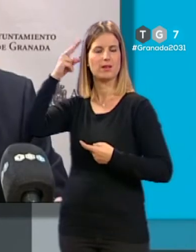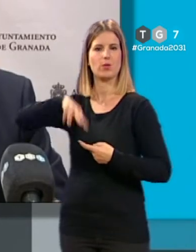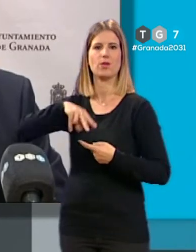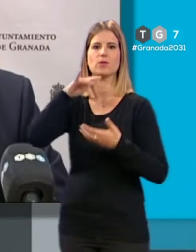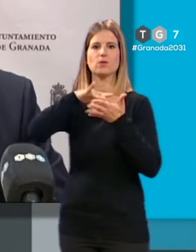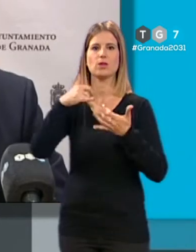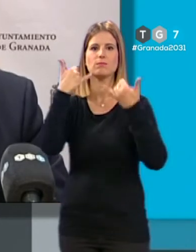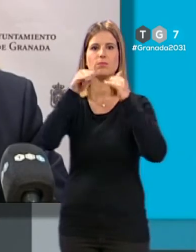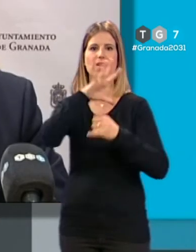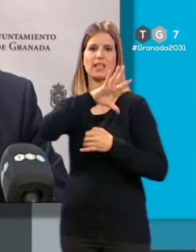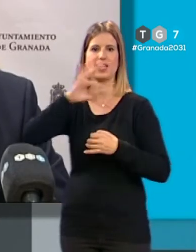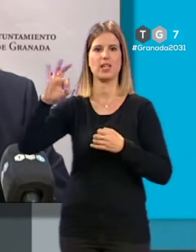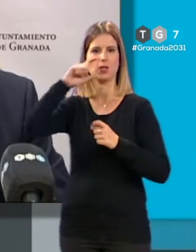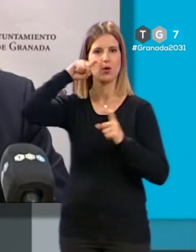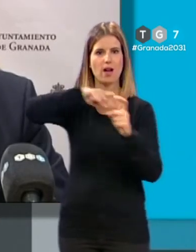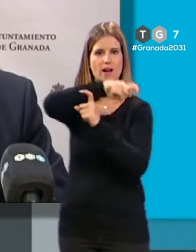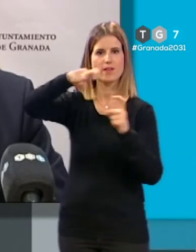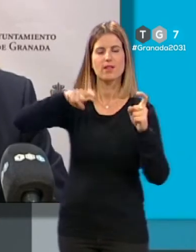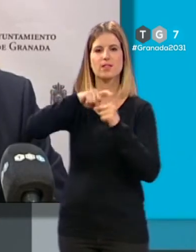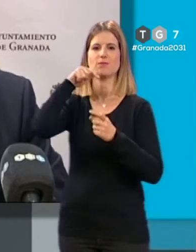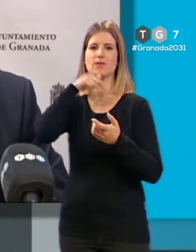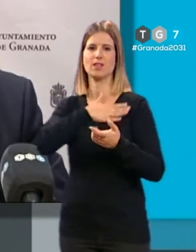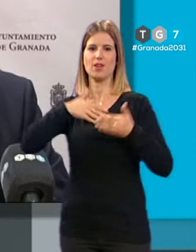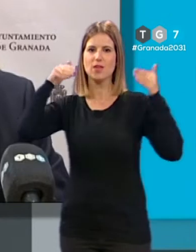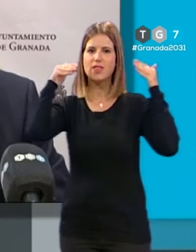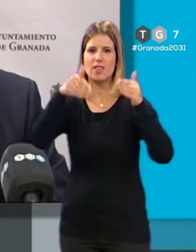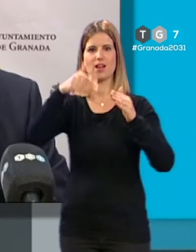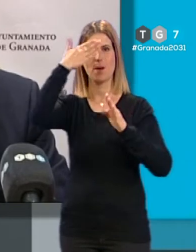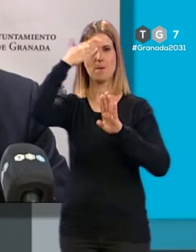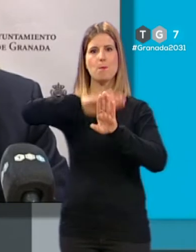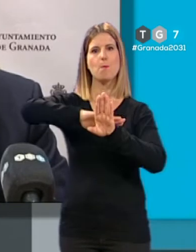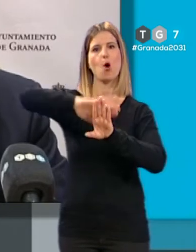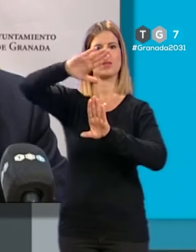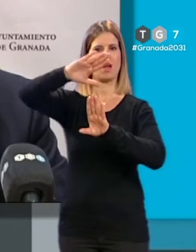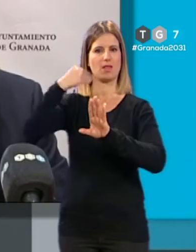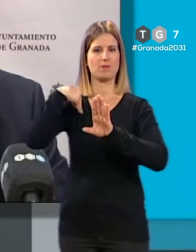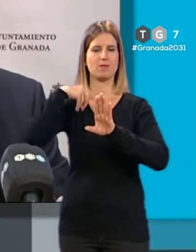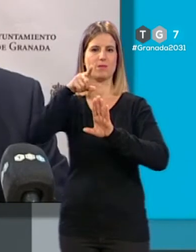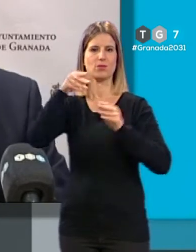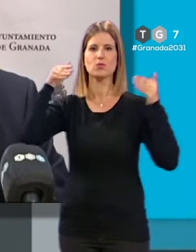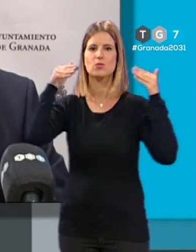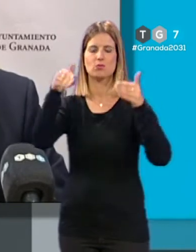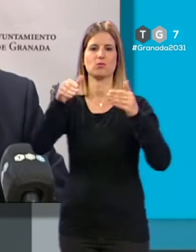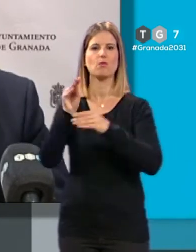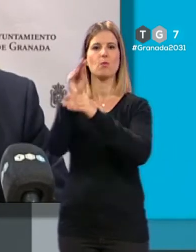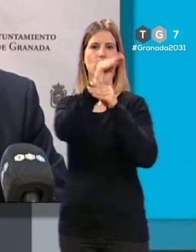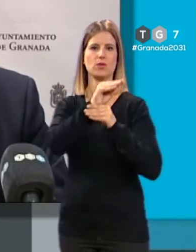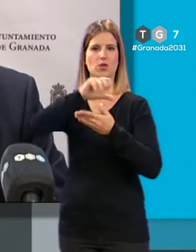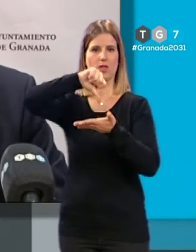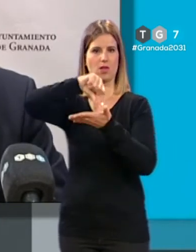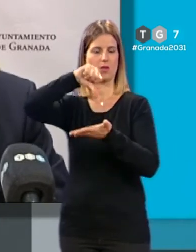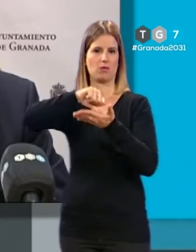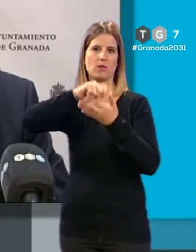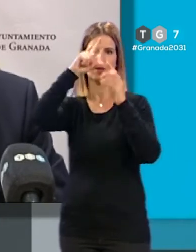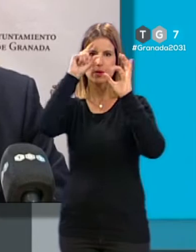celebra su 500 aniversario. Y hemos querido dedicar esta portada del mismo al sagrado protector de la ciudad y